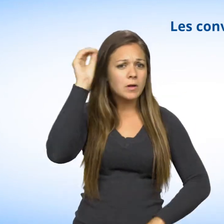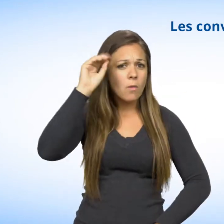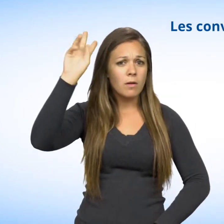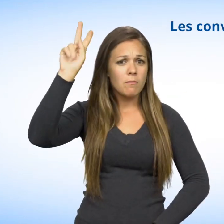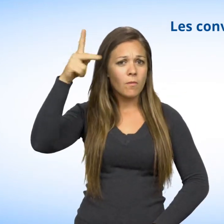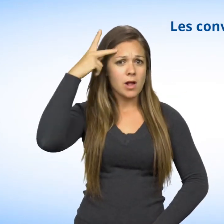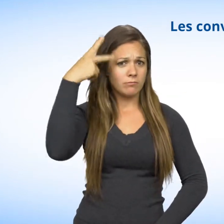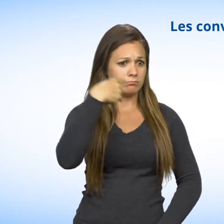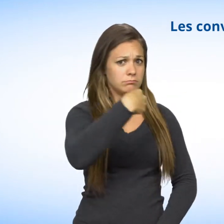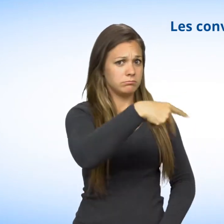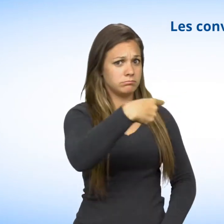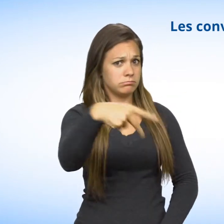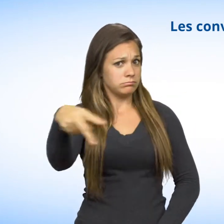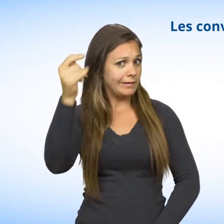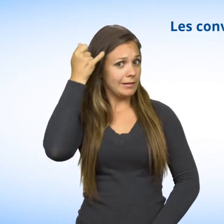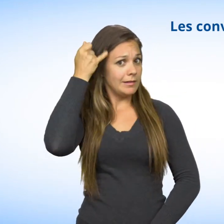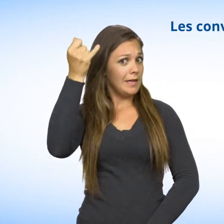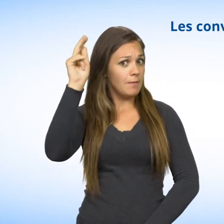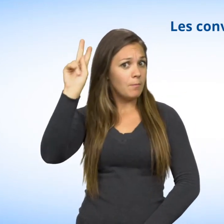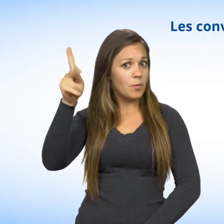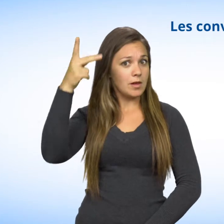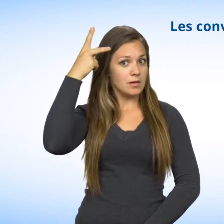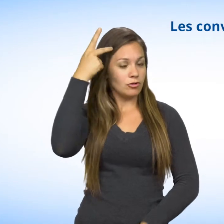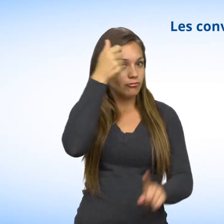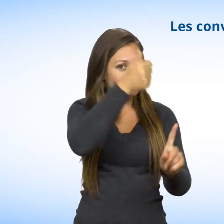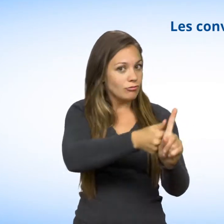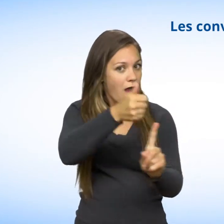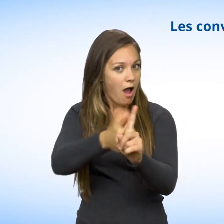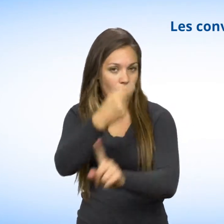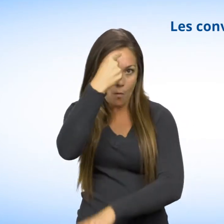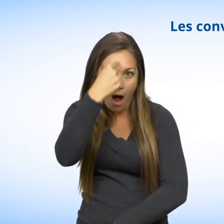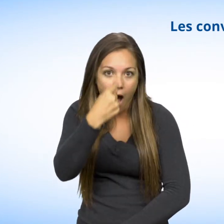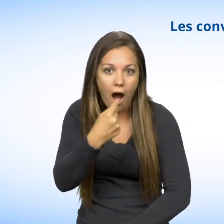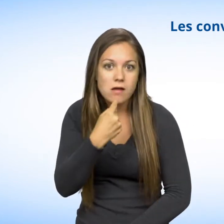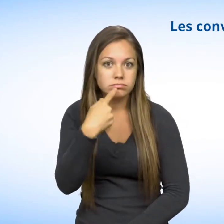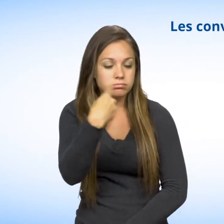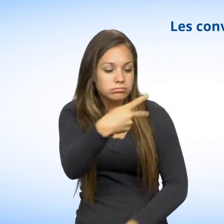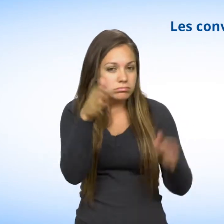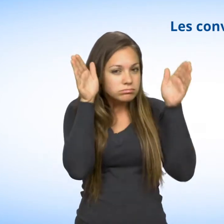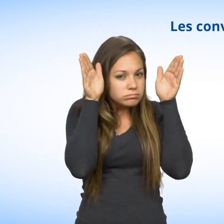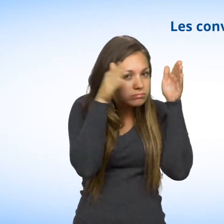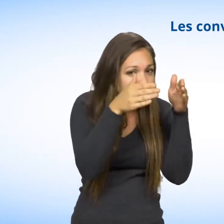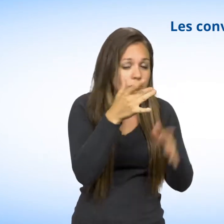Les convictions politiques sont des idées politiques auxquelles vous croyez fermement et auxquelles vous vous identifiez.